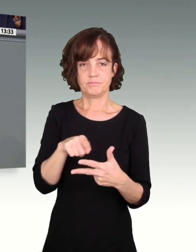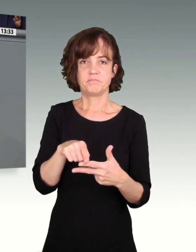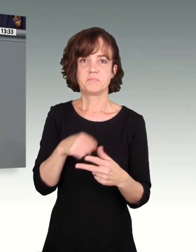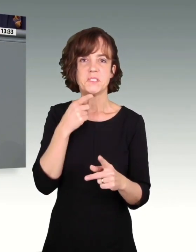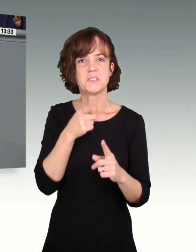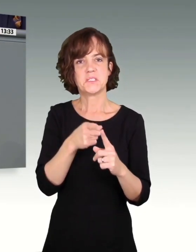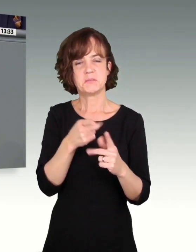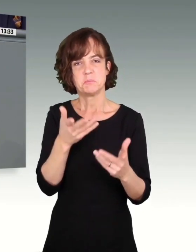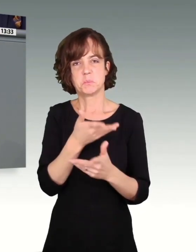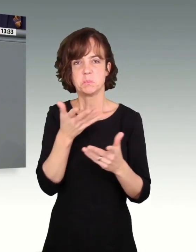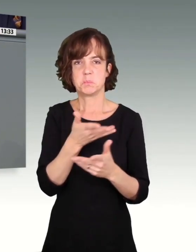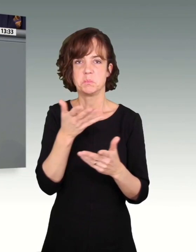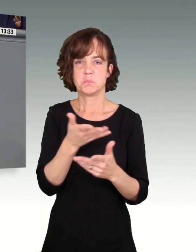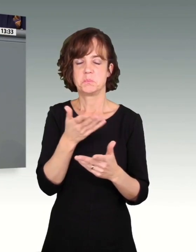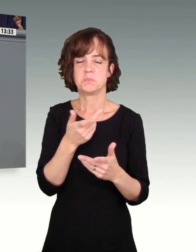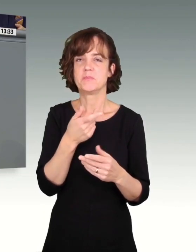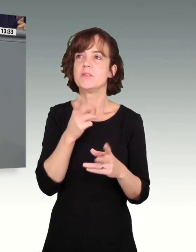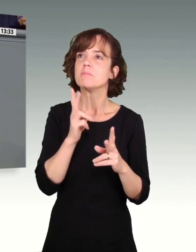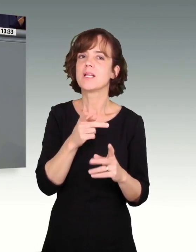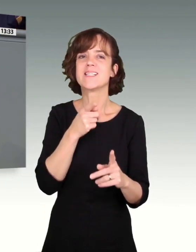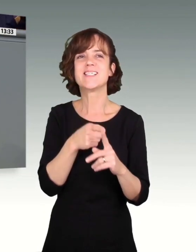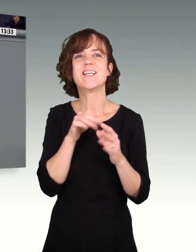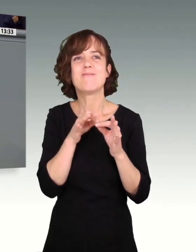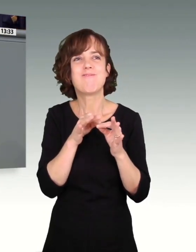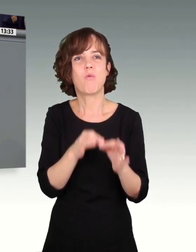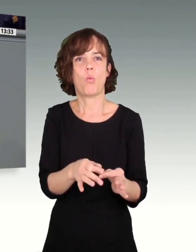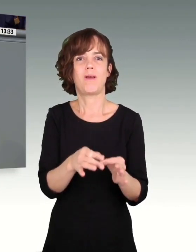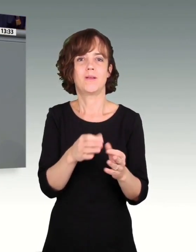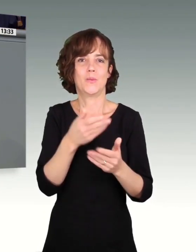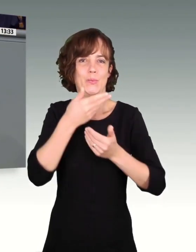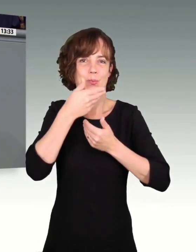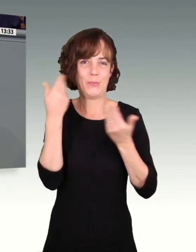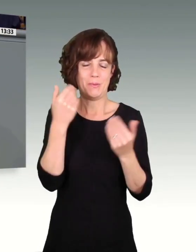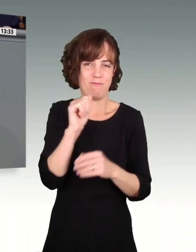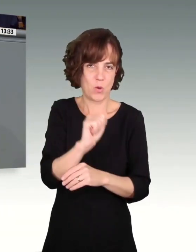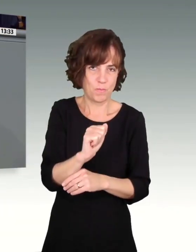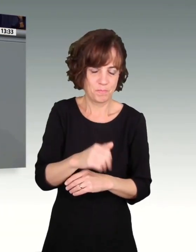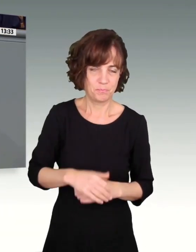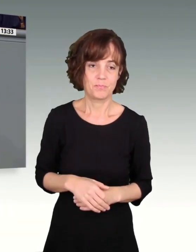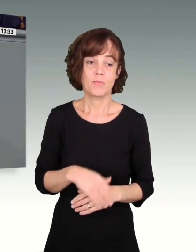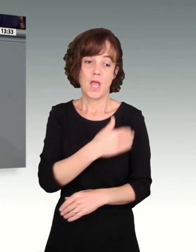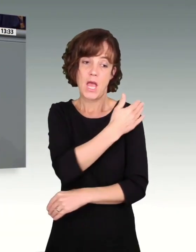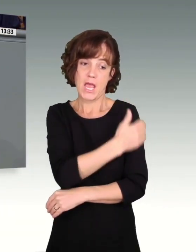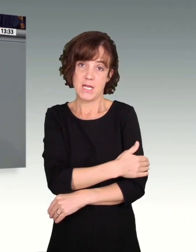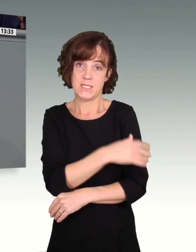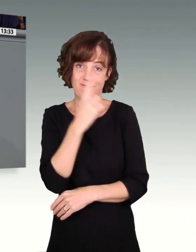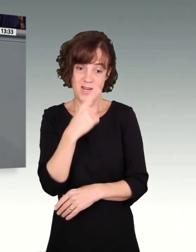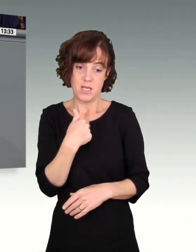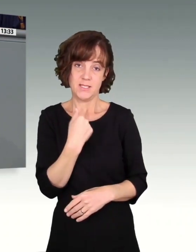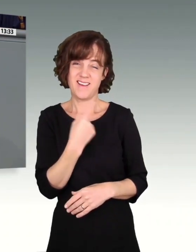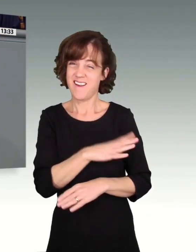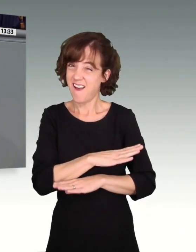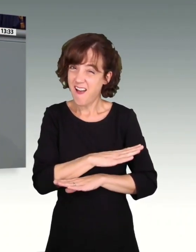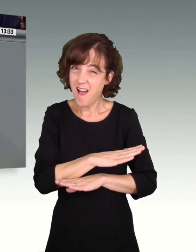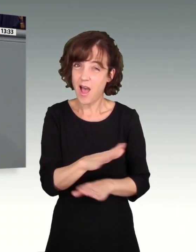zielführend. Zielführend deshalb oder nicht zielführend. Denn auf der einen Seite, wenn ich sage, alle Minijobs